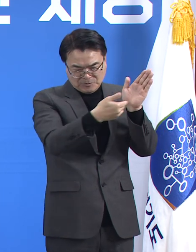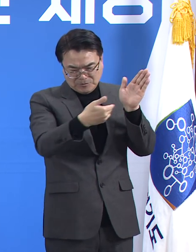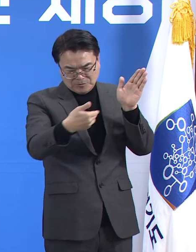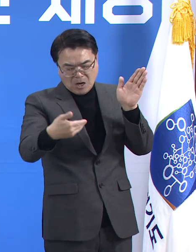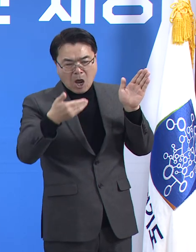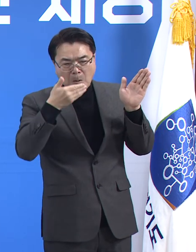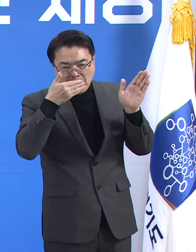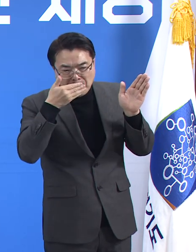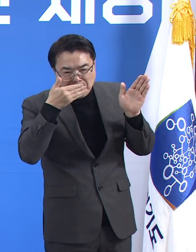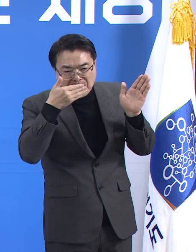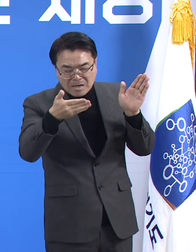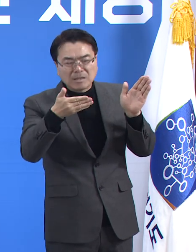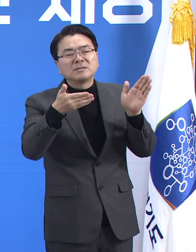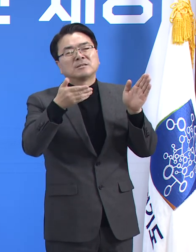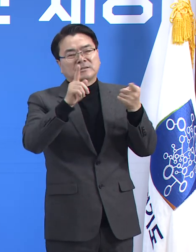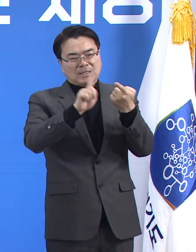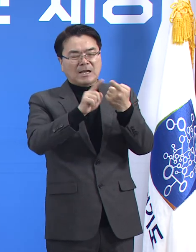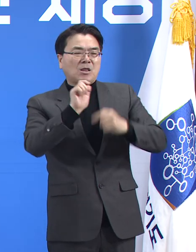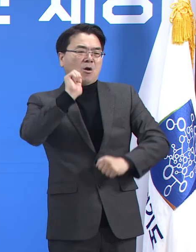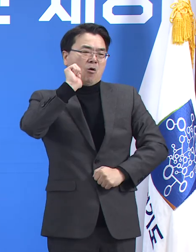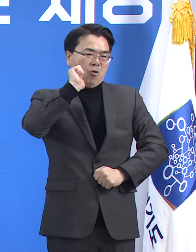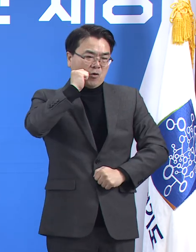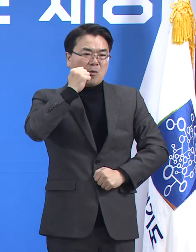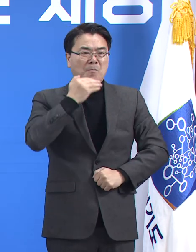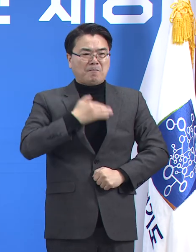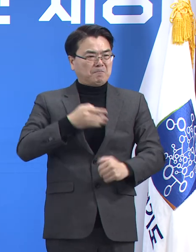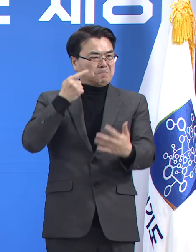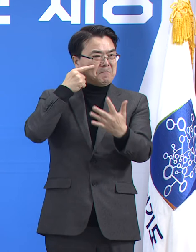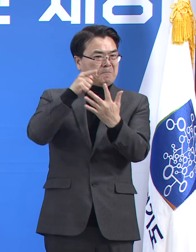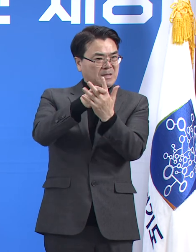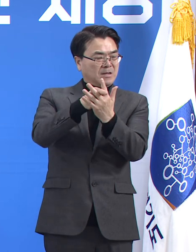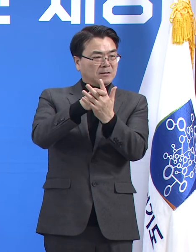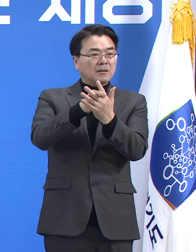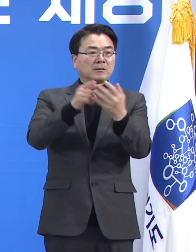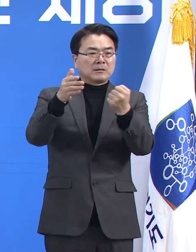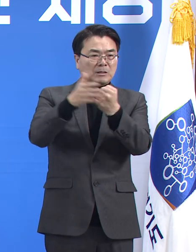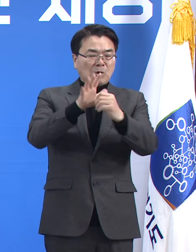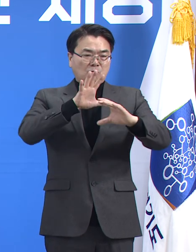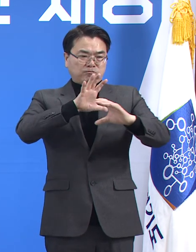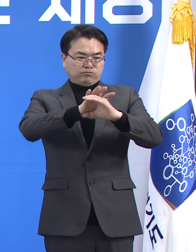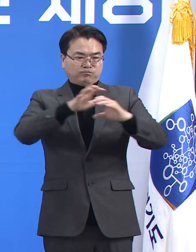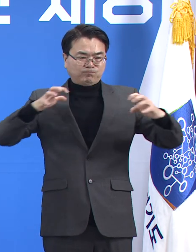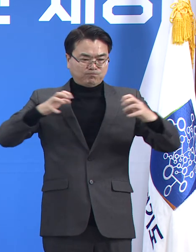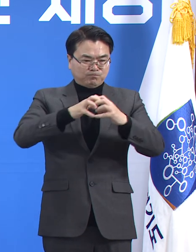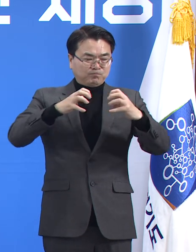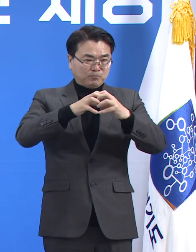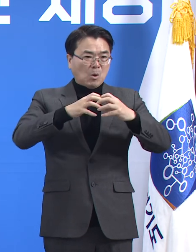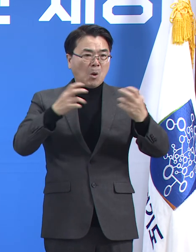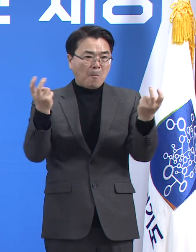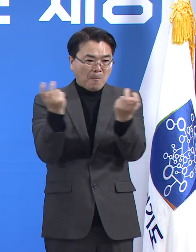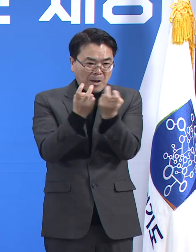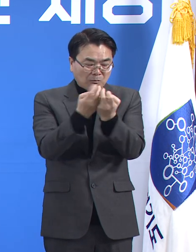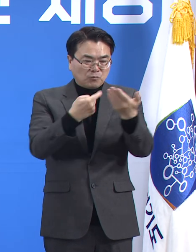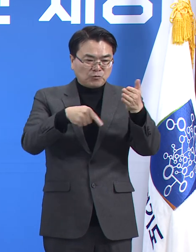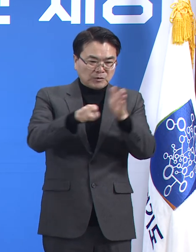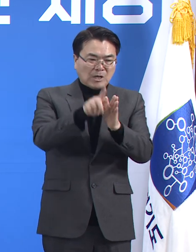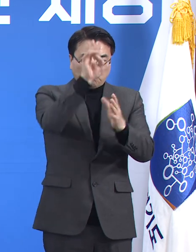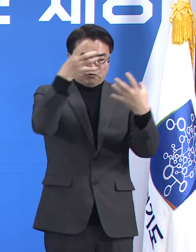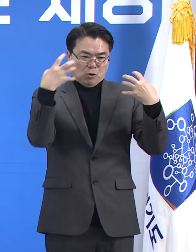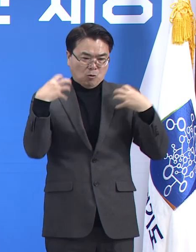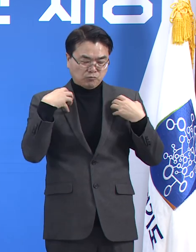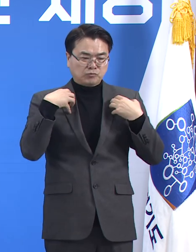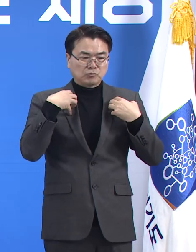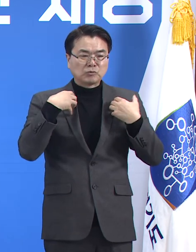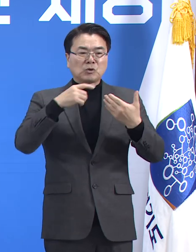어려움이 커지고 있습니다. 따라서 코로나19 대응 정책을 수립하고 실행하는 정부와 지자체는